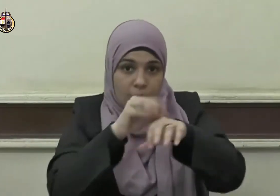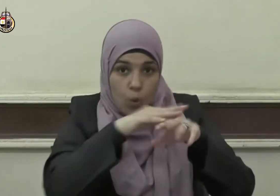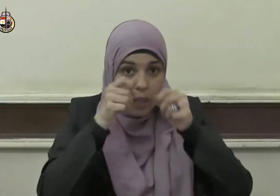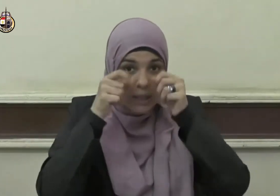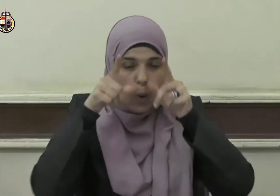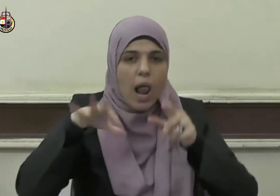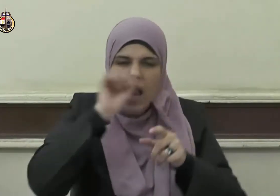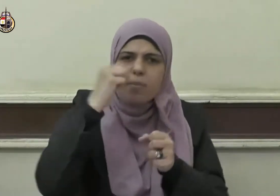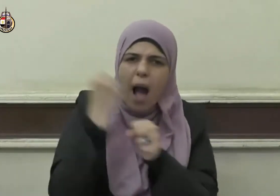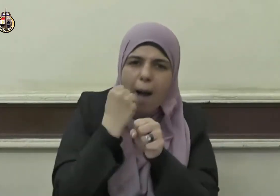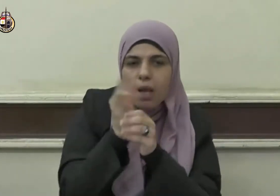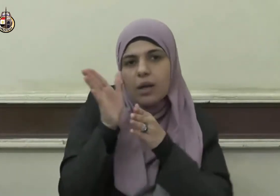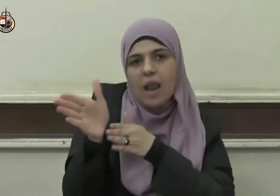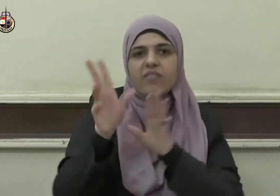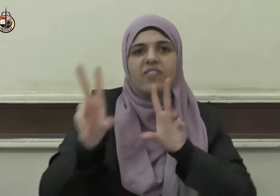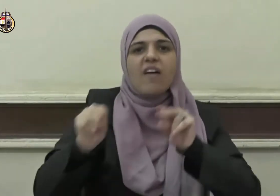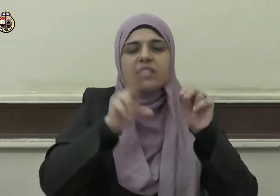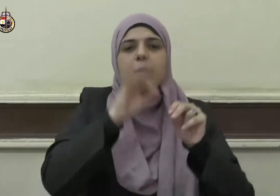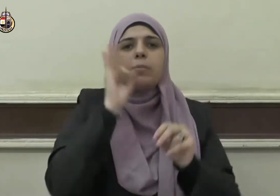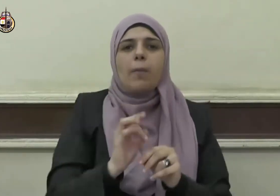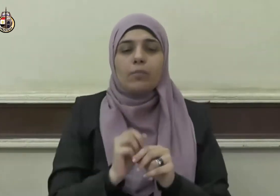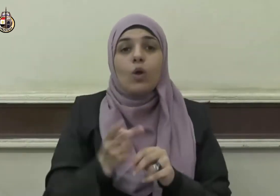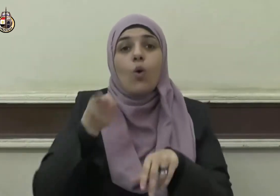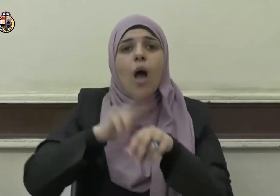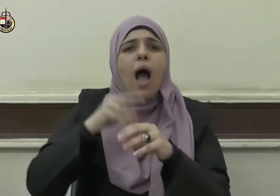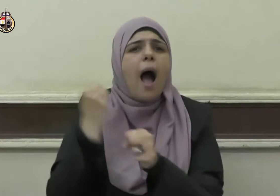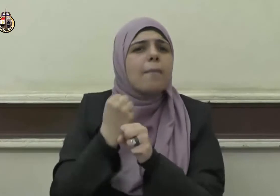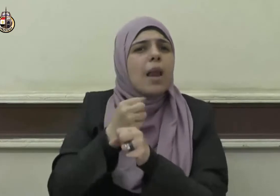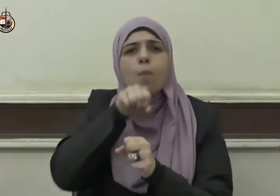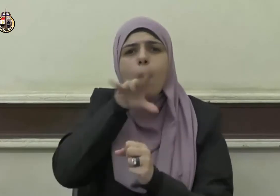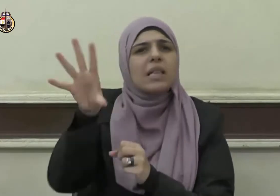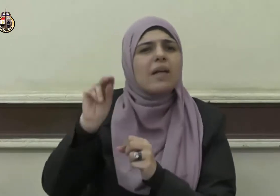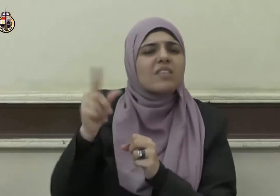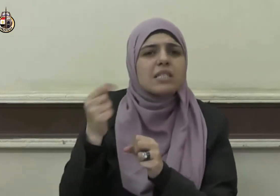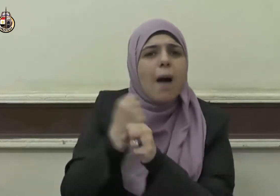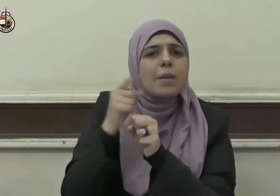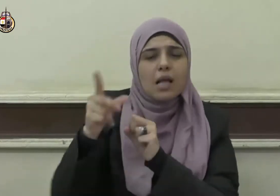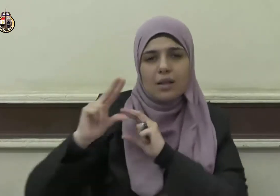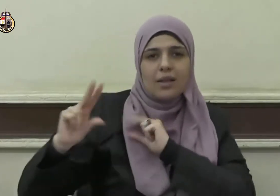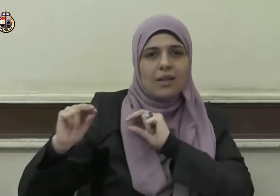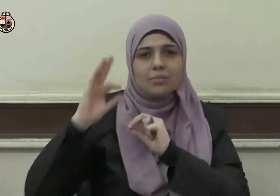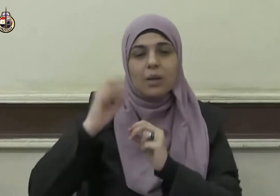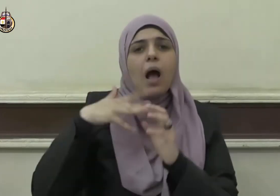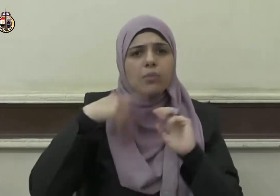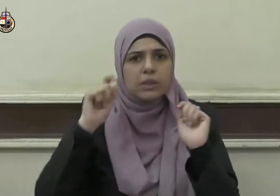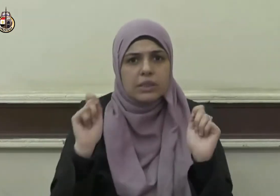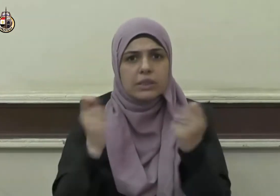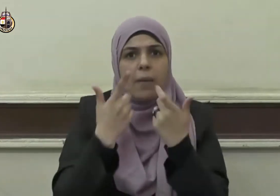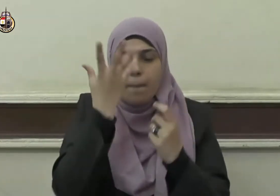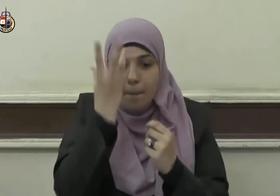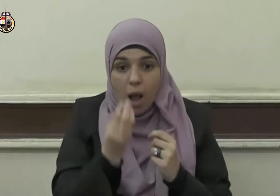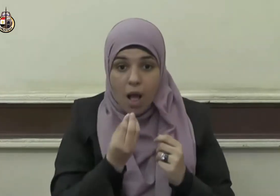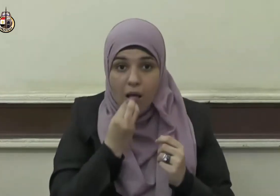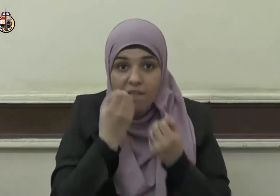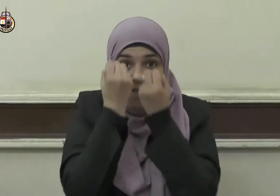وسلم وبما كان يحعله كتعجيل الفطر وتأخير